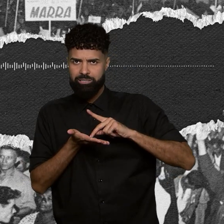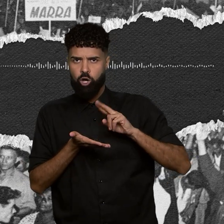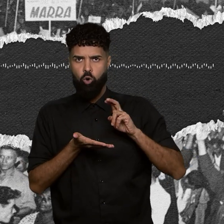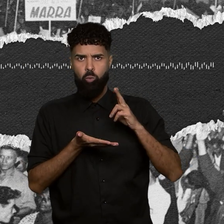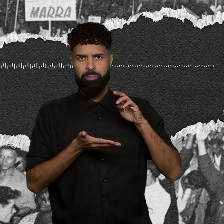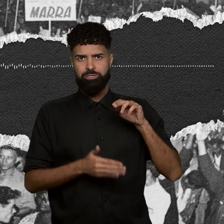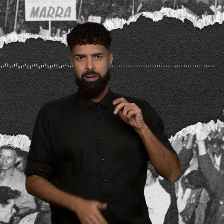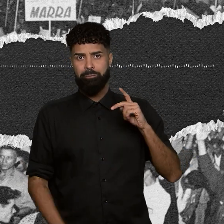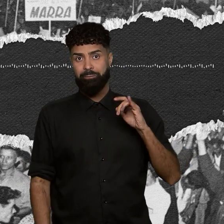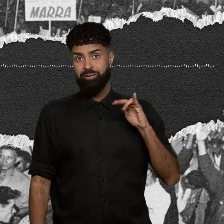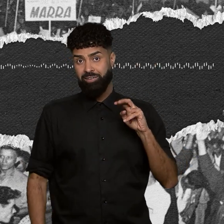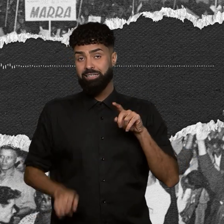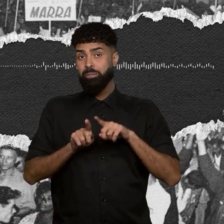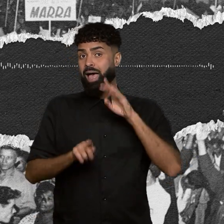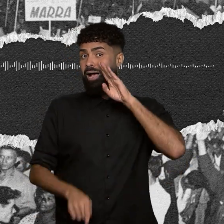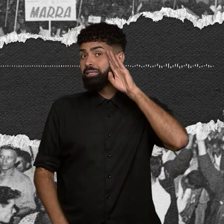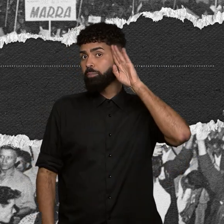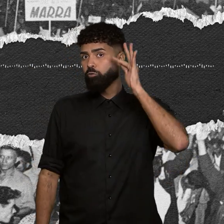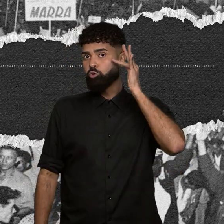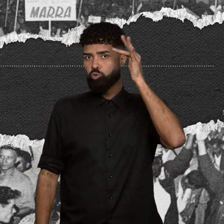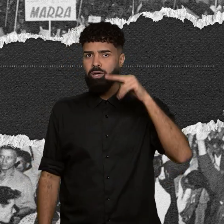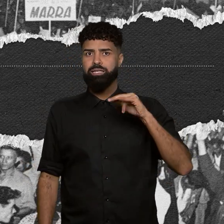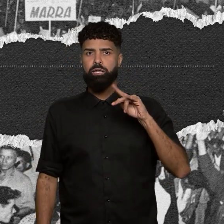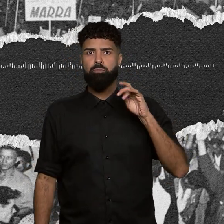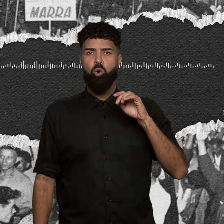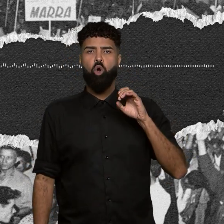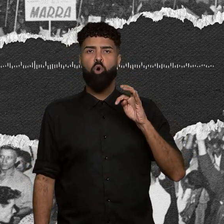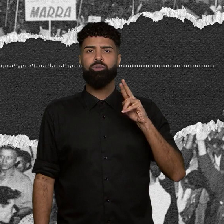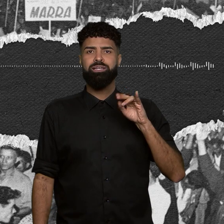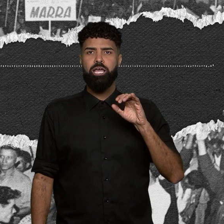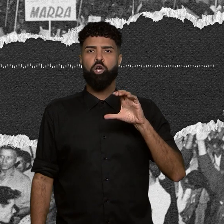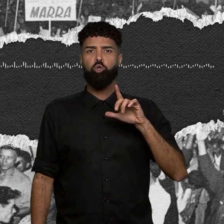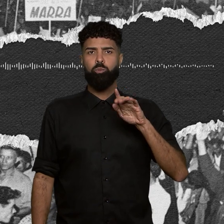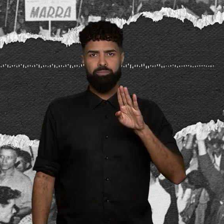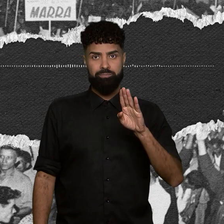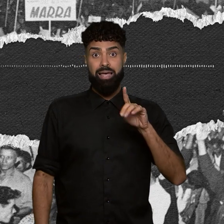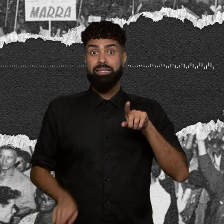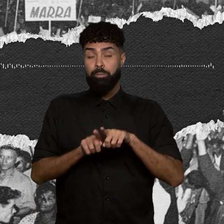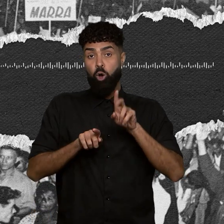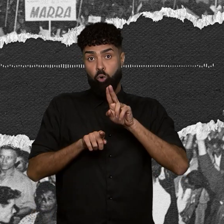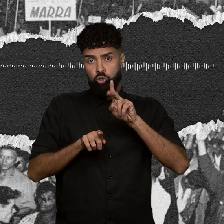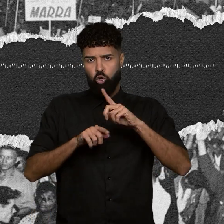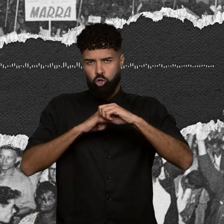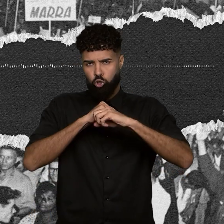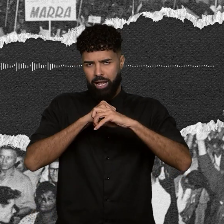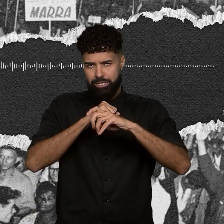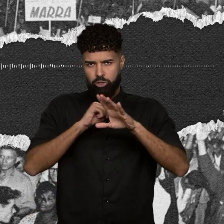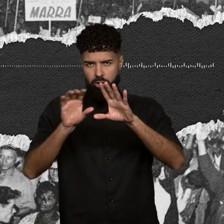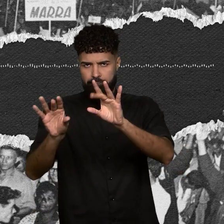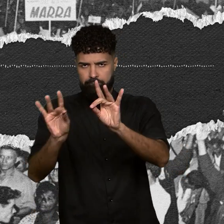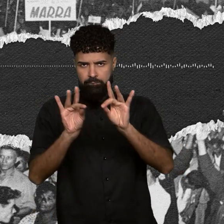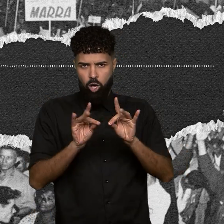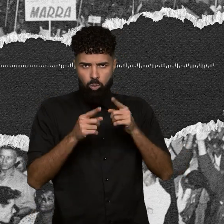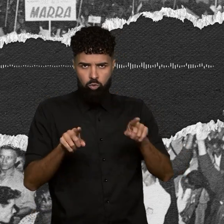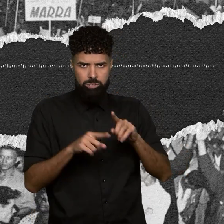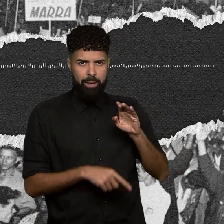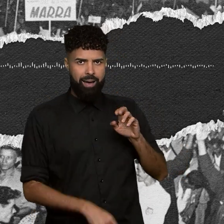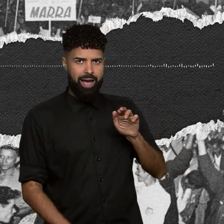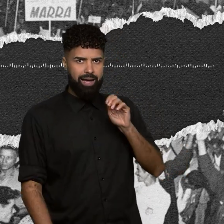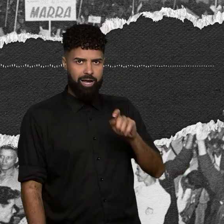Academia do Futuro do Nippon Country Club. Também usamos para fins jornalísticos um trecho da música Barracão de Teixeira e Luiz Antônio